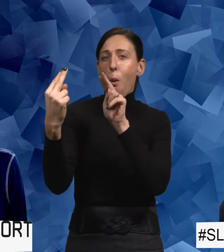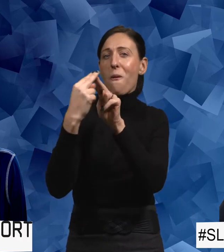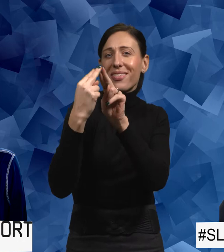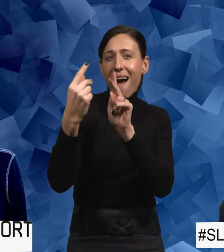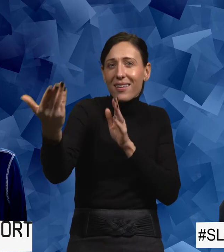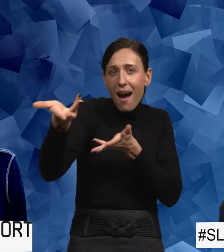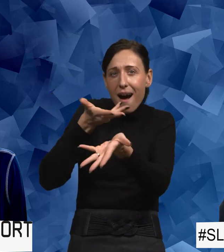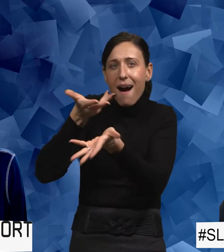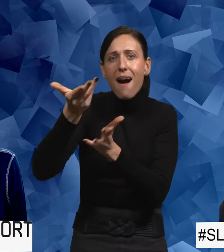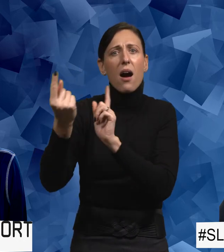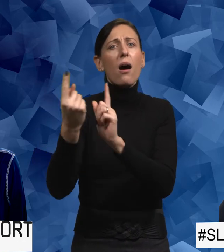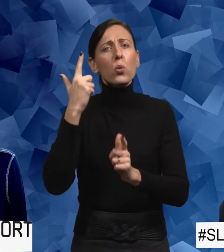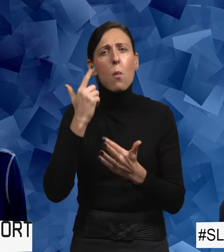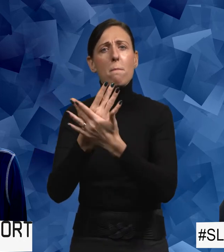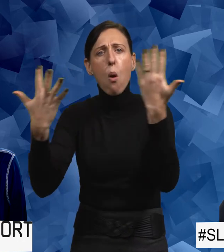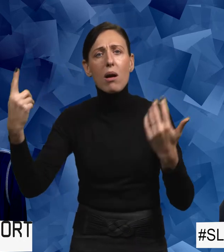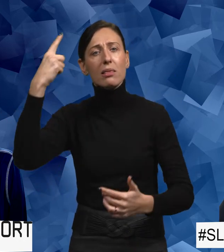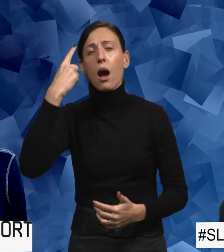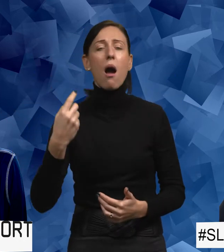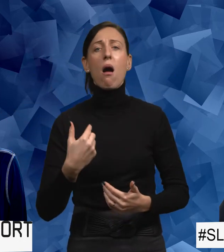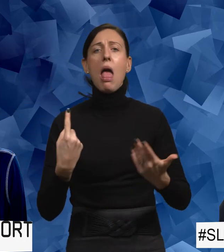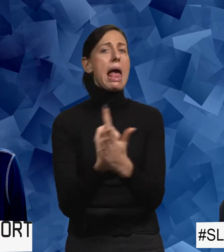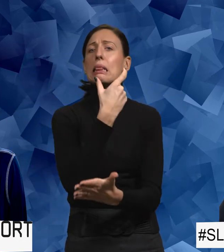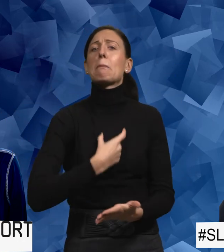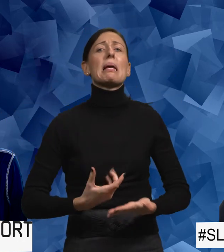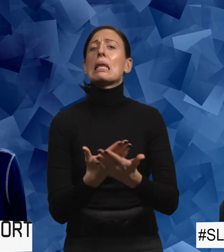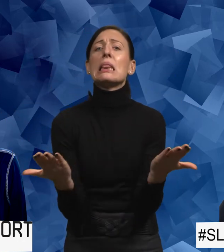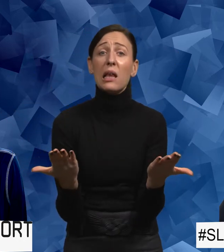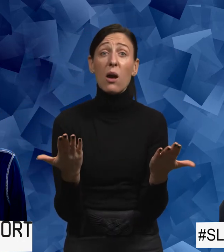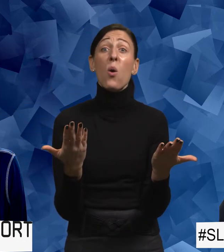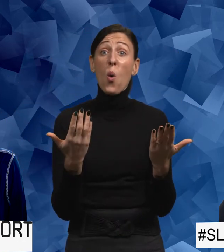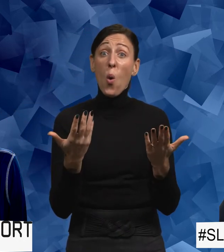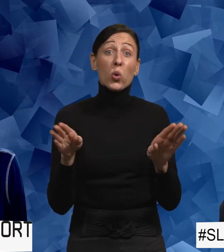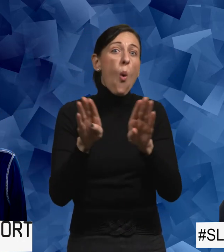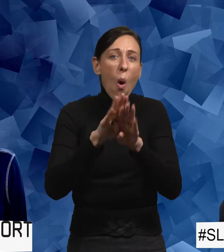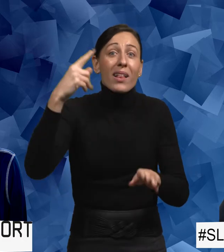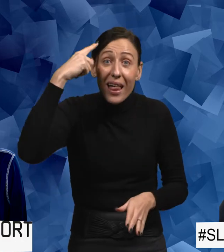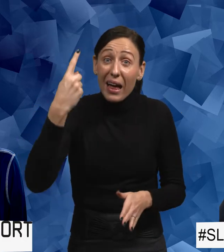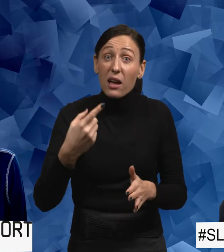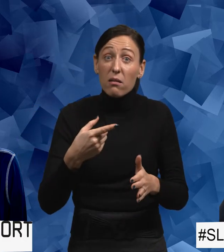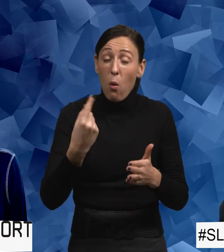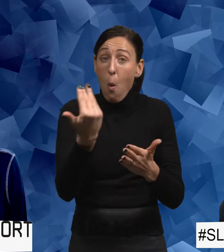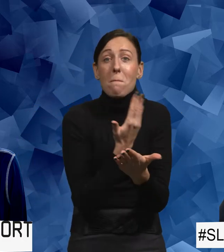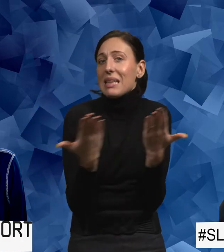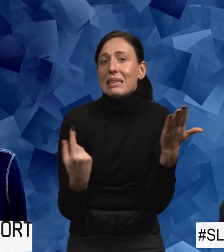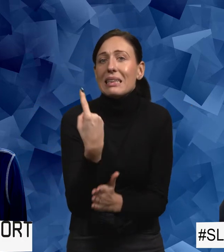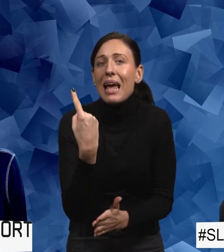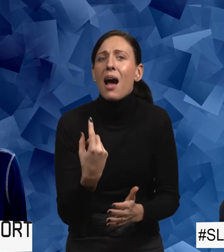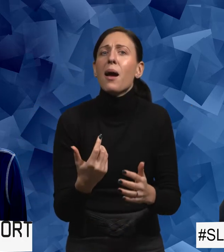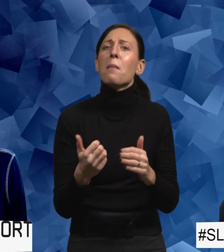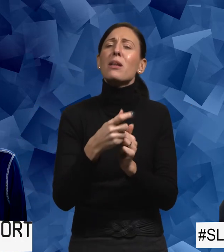vägen. Jag tror att många tänker att det kommer inte att ske, och det är en väldigt dålig tanke, för då kommer det inte att ske. Men det är svårt att få